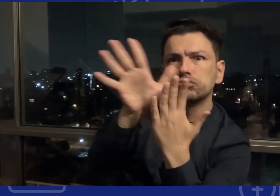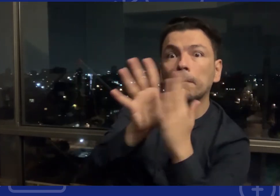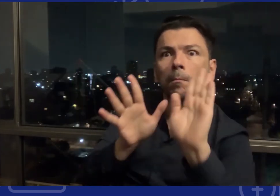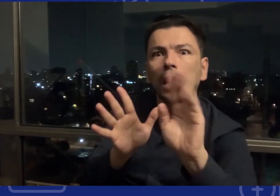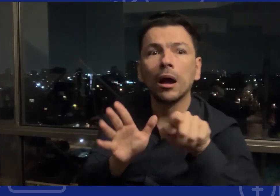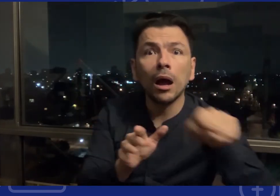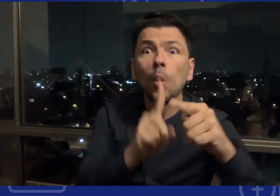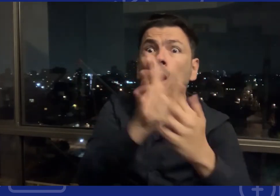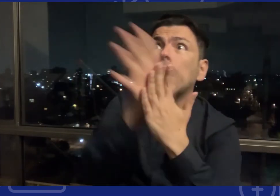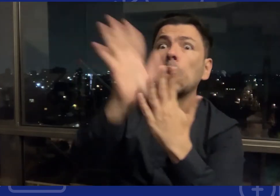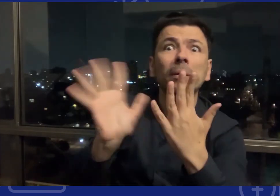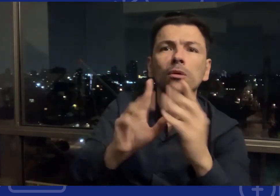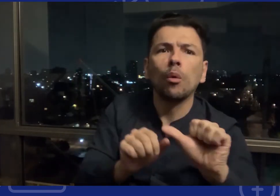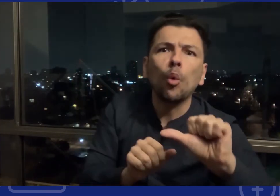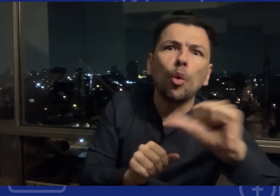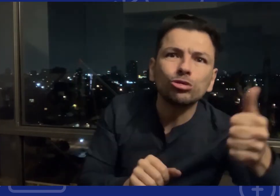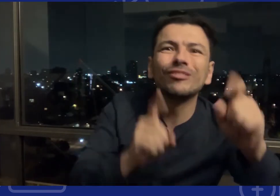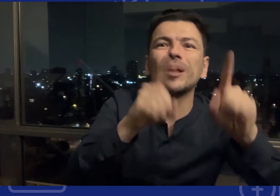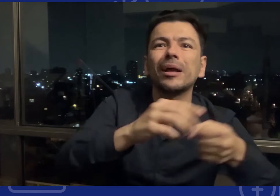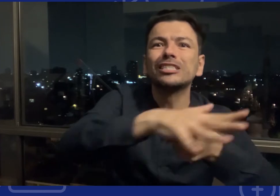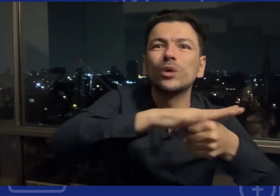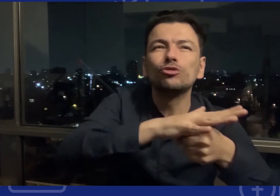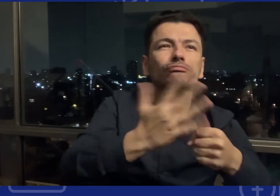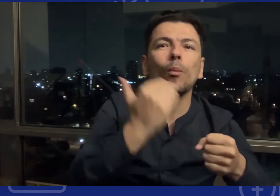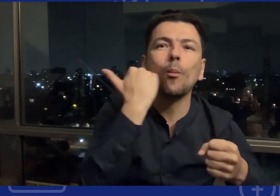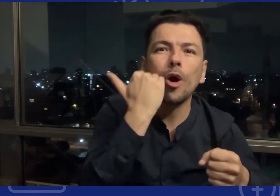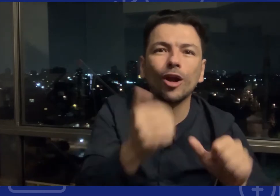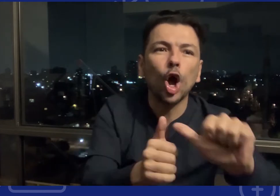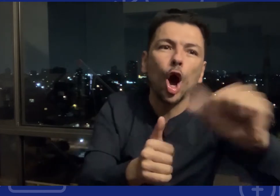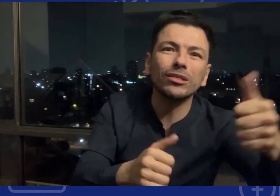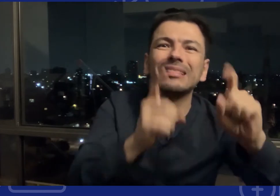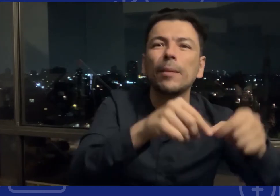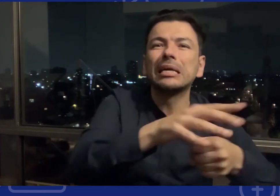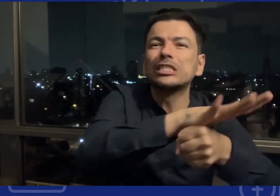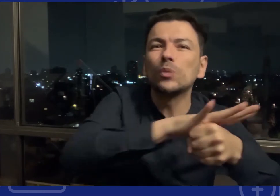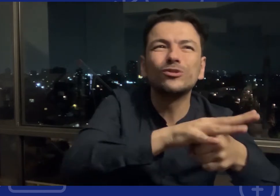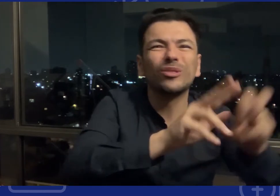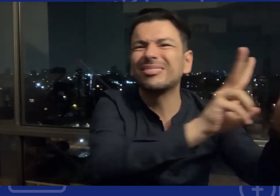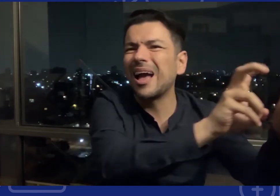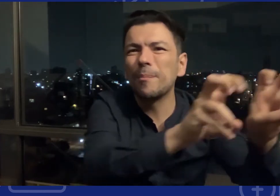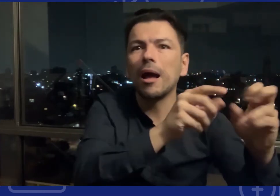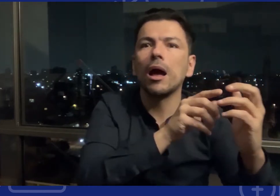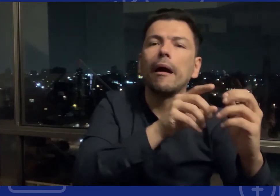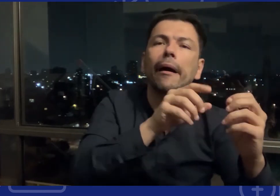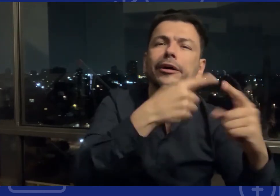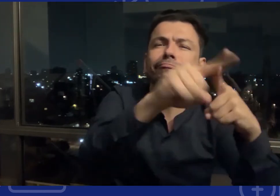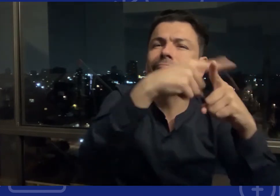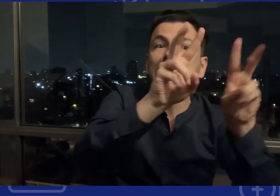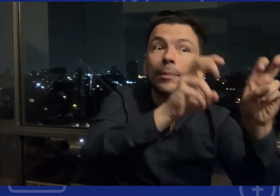informe pero no solamente por parte de la coalición de personas con discapacidad sino también se habla por ejemplo en temas de géneros